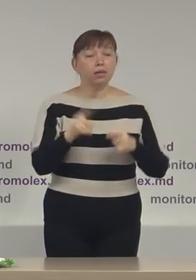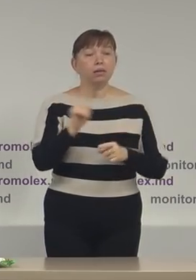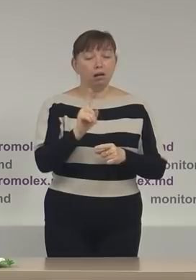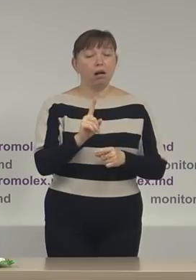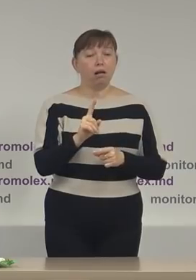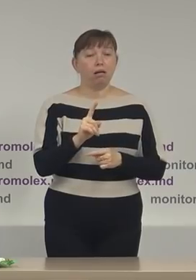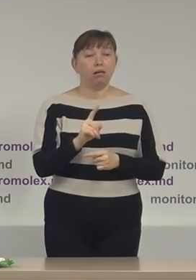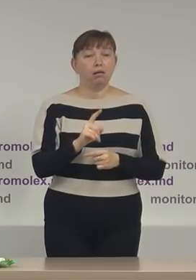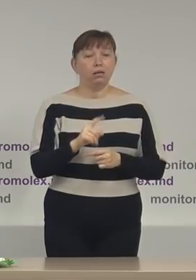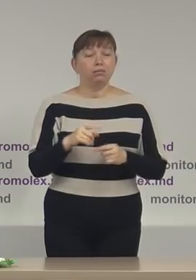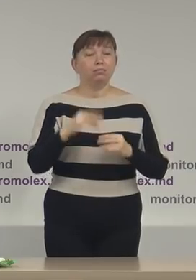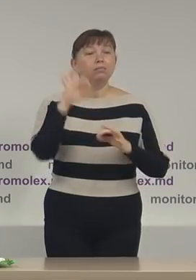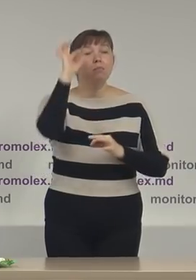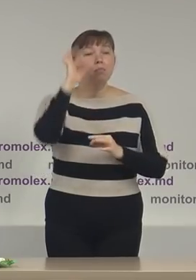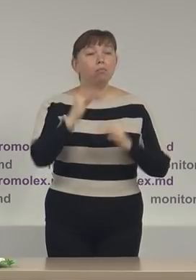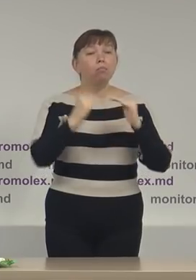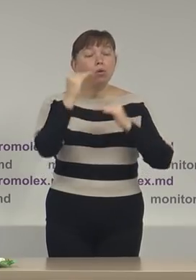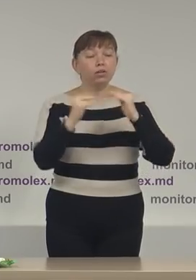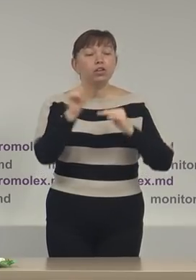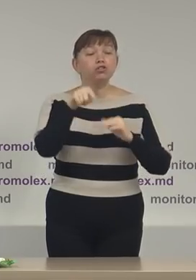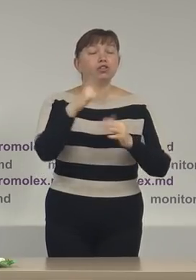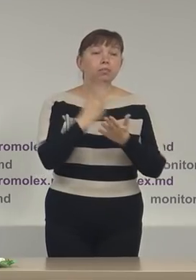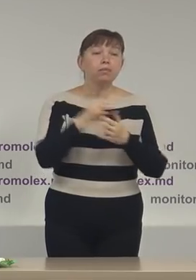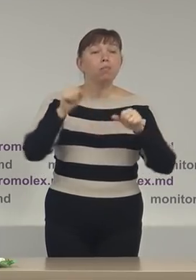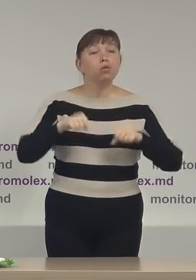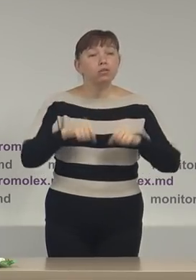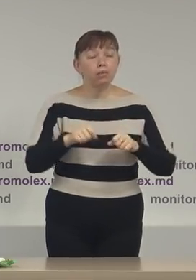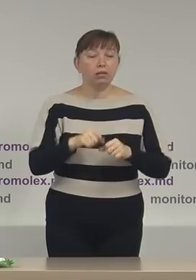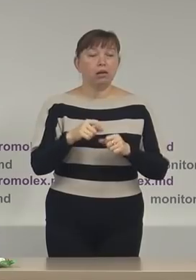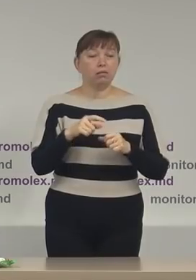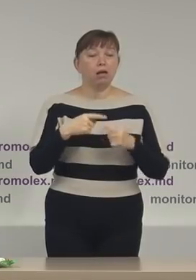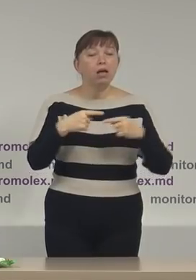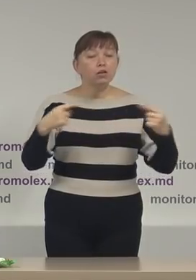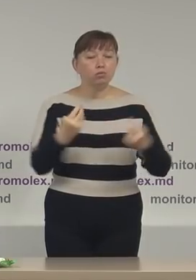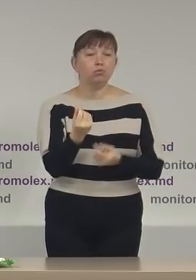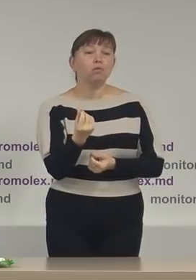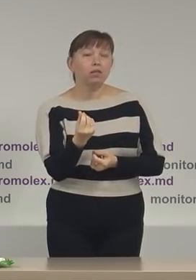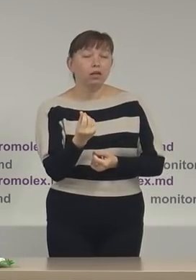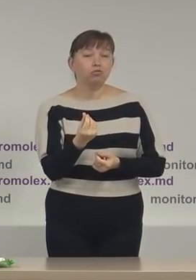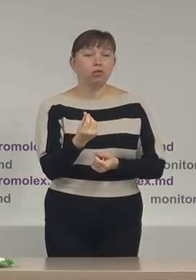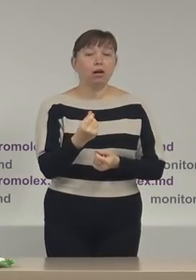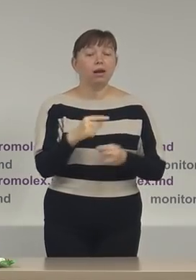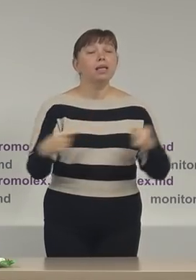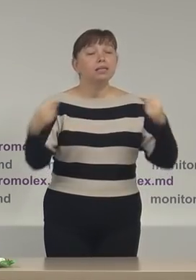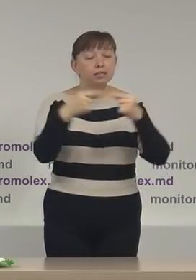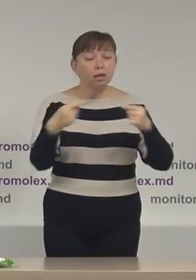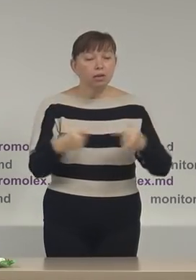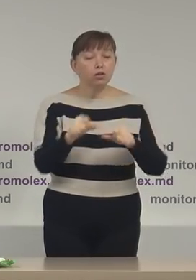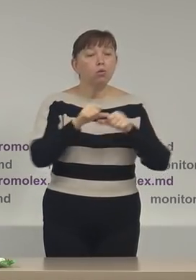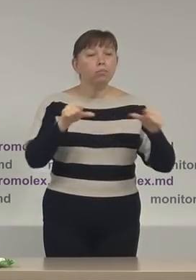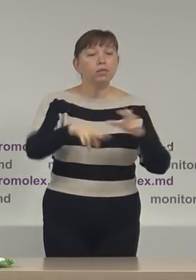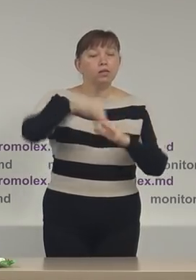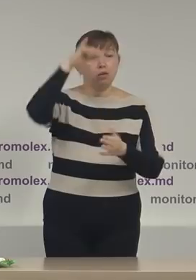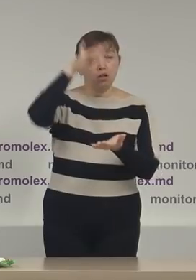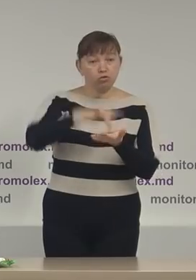de repier în ceea ce privește posibilitatea cheltuirii de resursuri financiare, stabilirea de către Comisiei